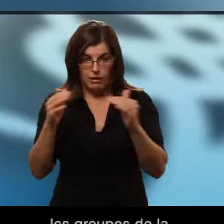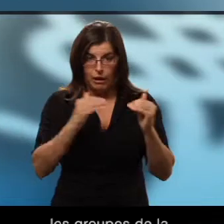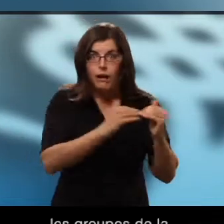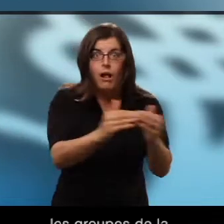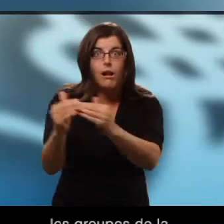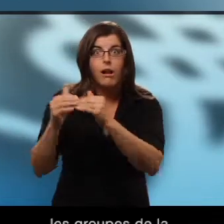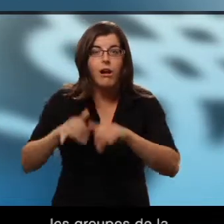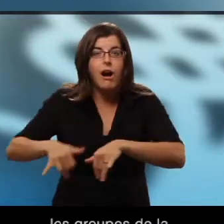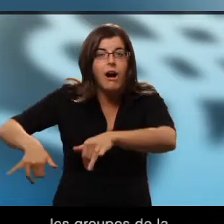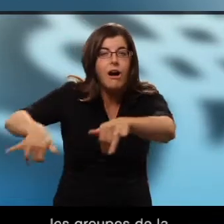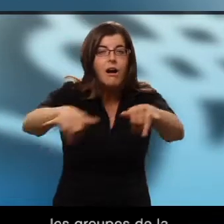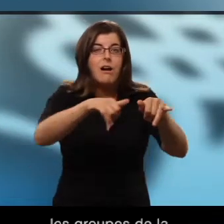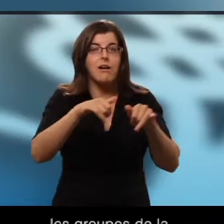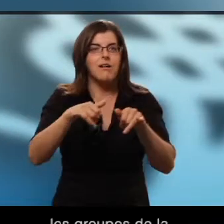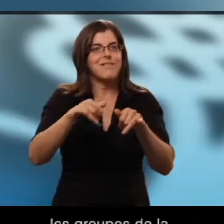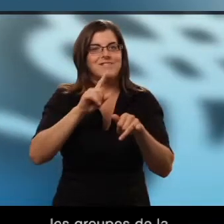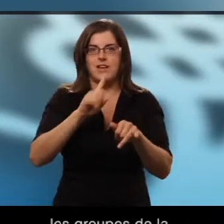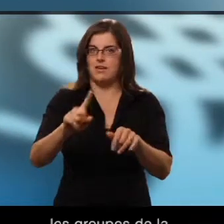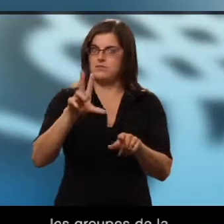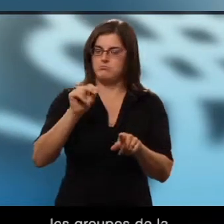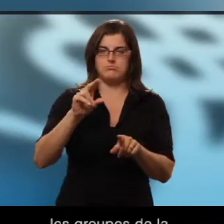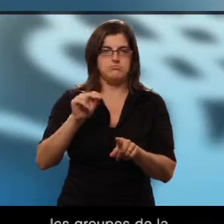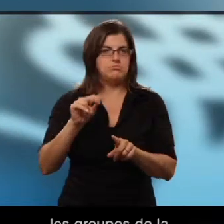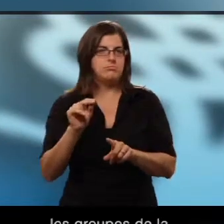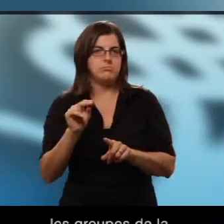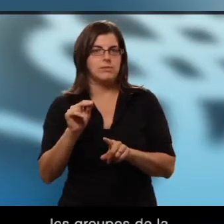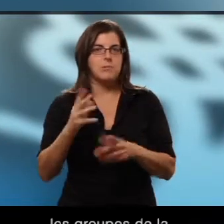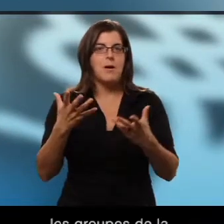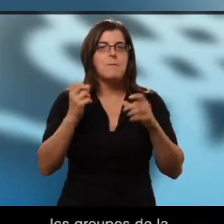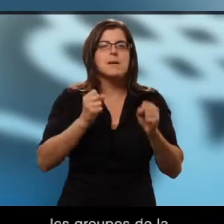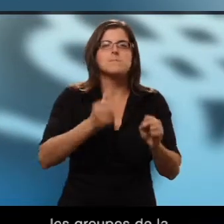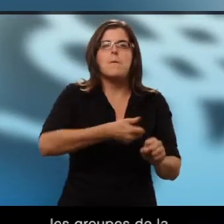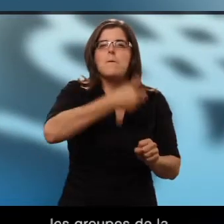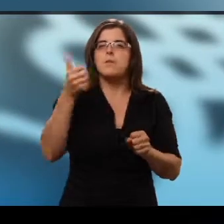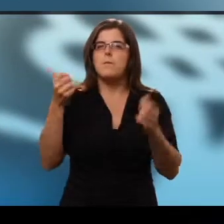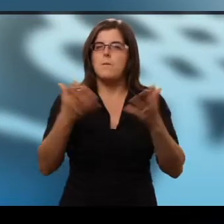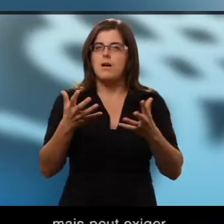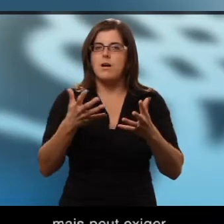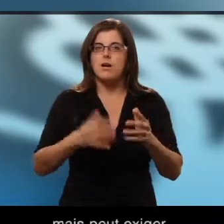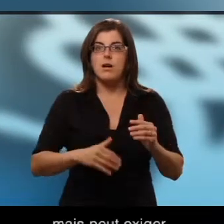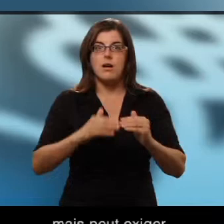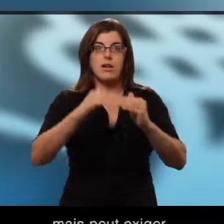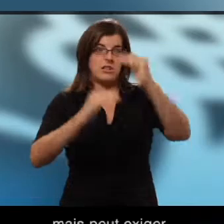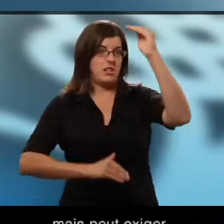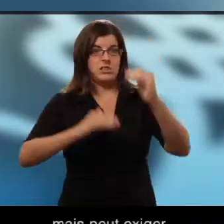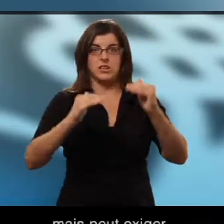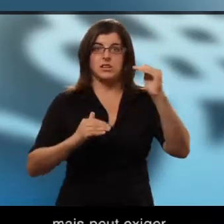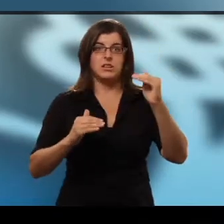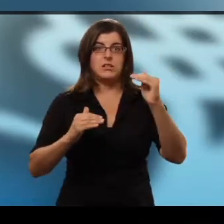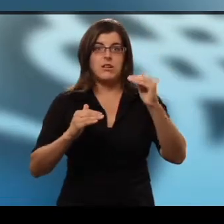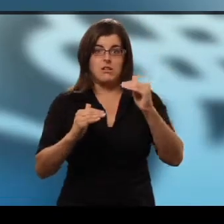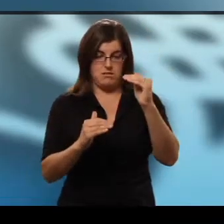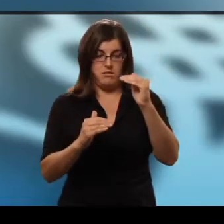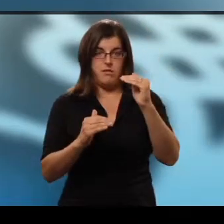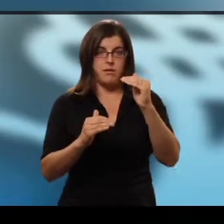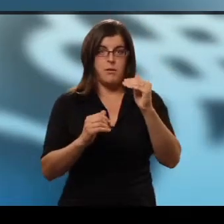mais peut exiger le recours à des mesures particulières